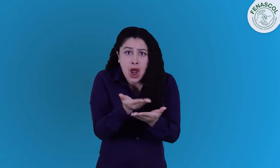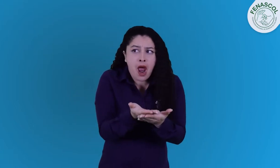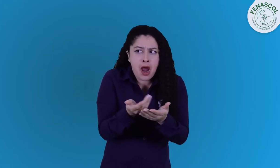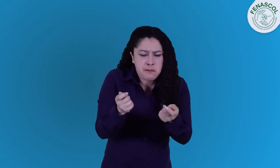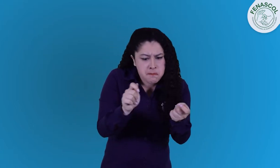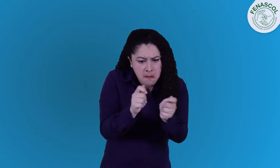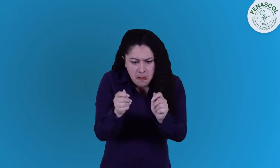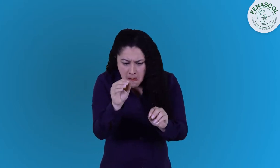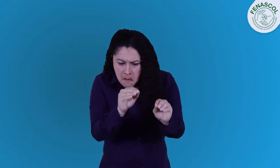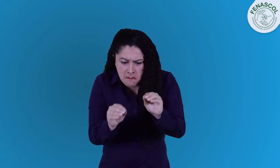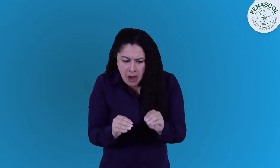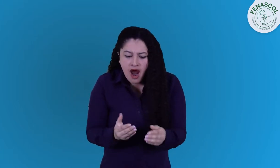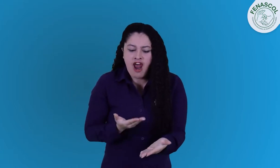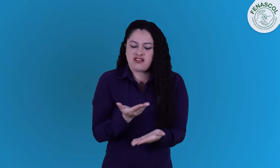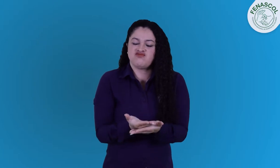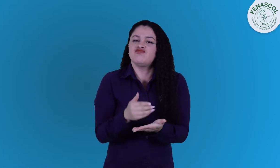Paralímpico del Deporte.